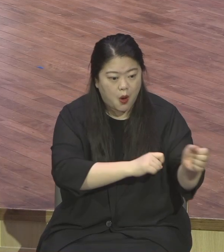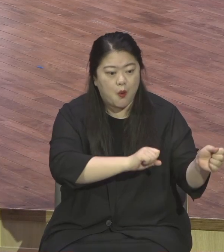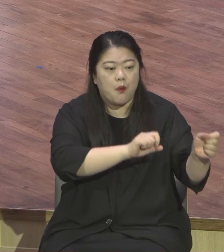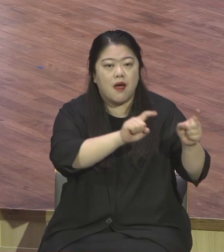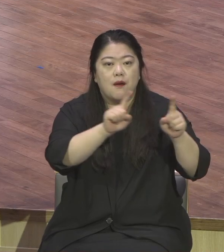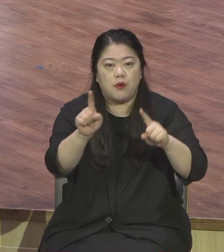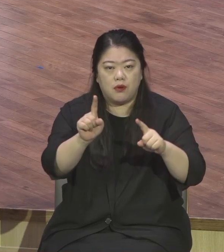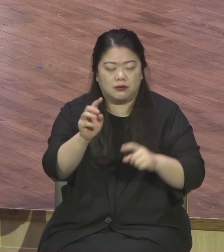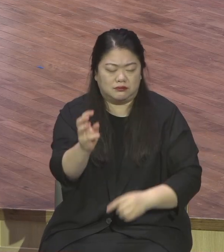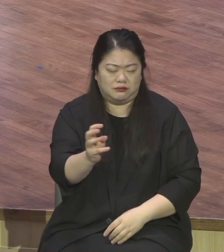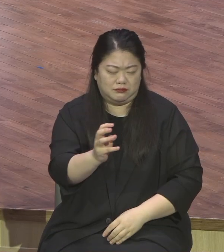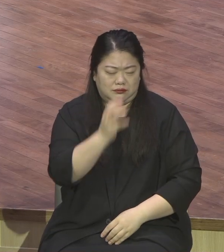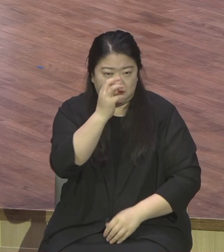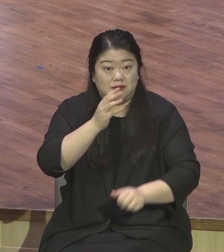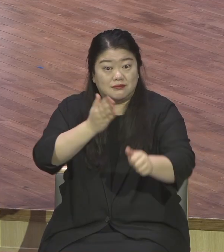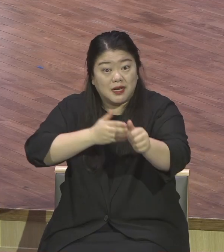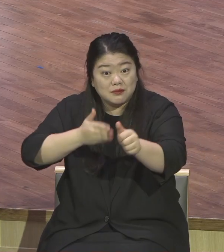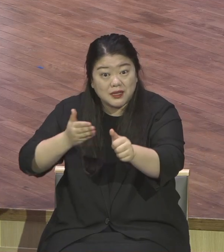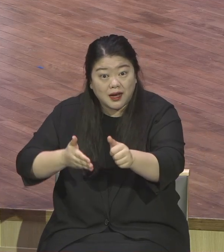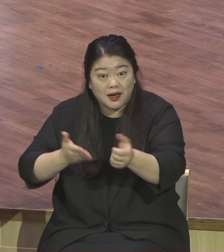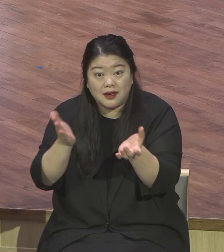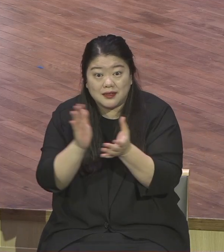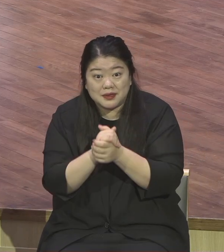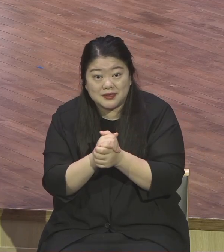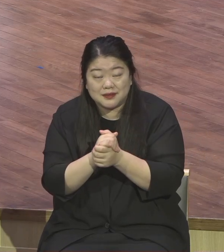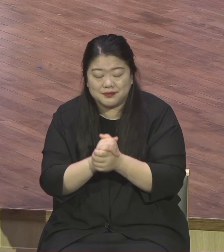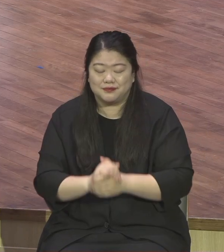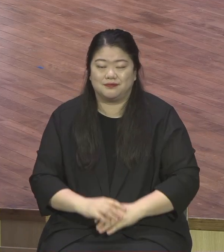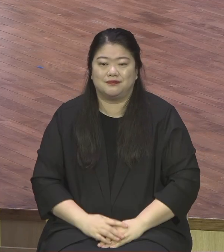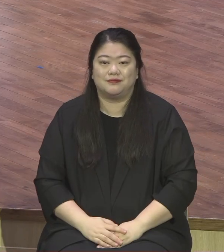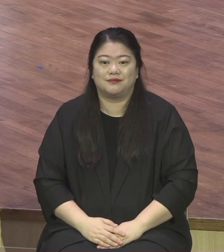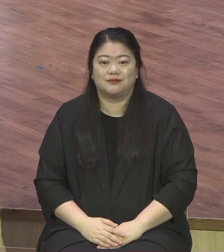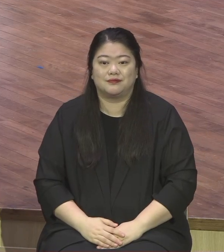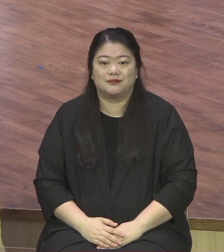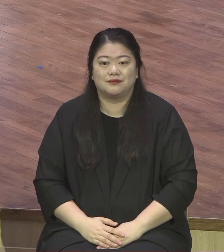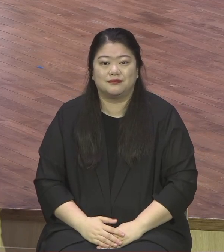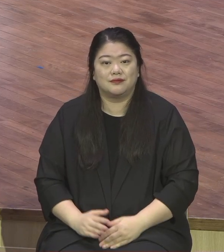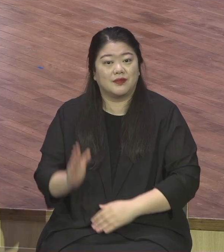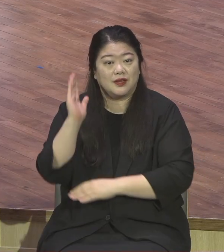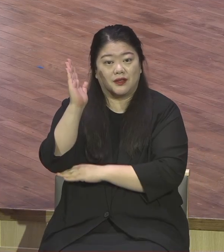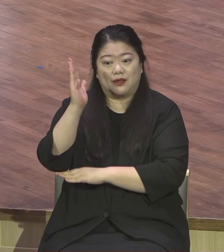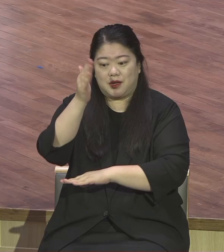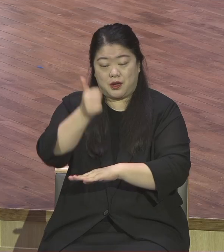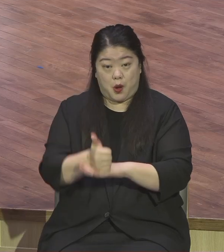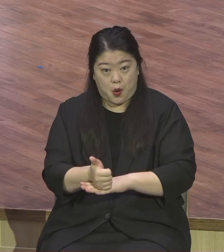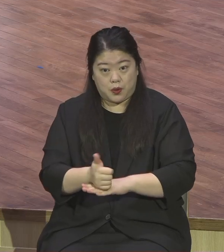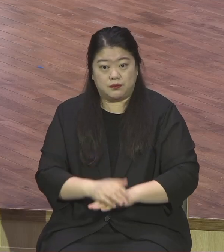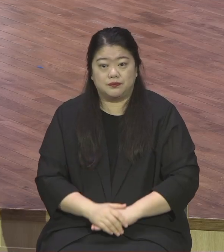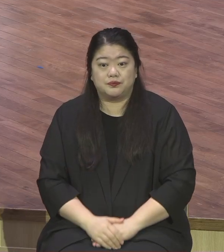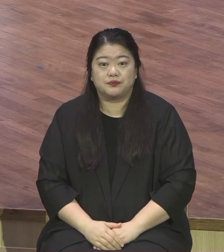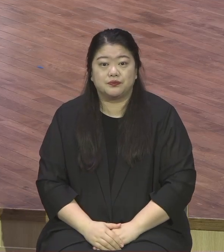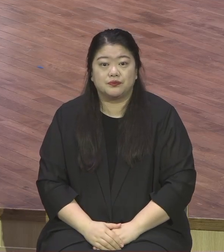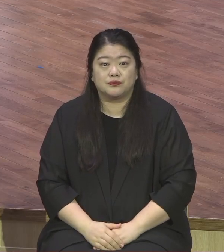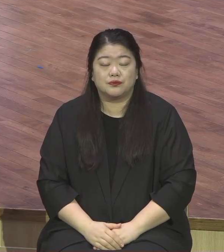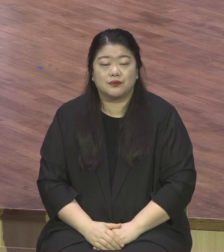축복합니다 결론입니다 우리나라에서 가장 인기 있는 커피 전문점을 꼽으라고 하면